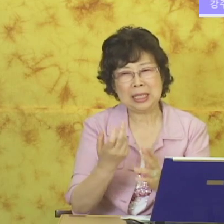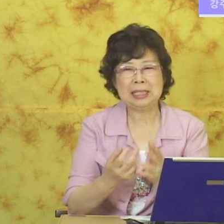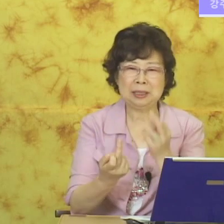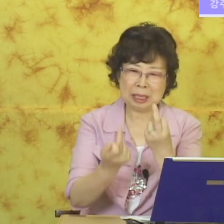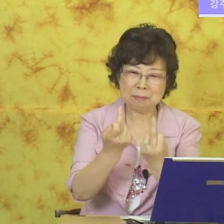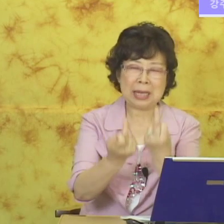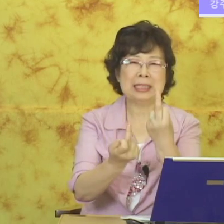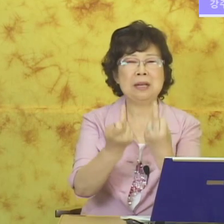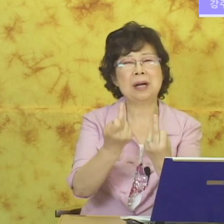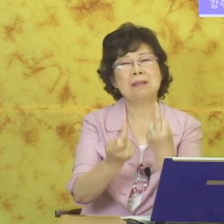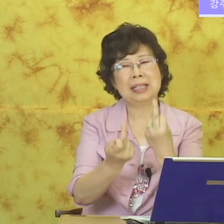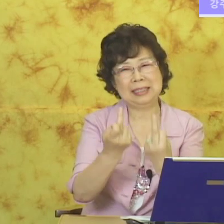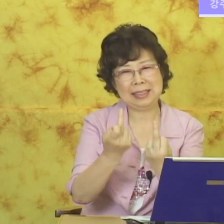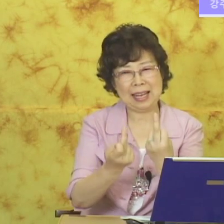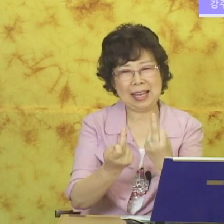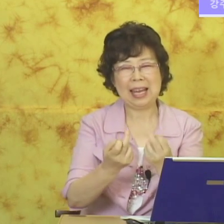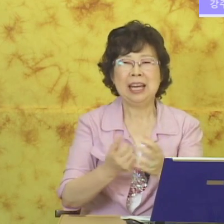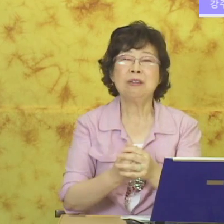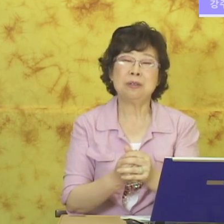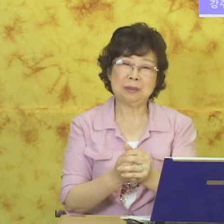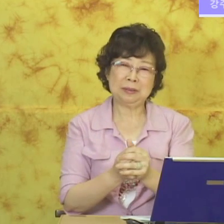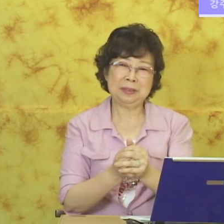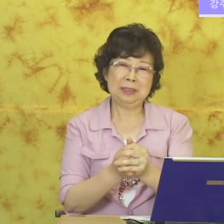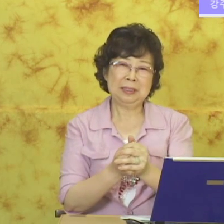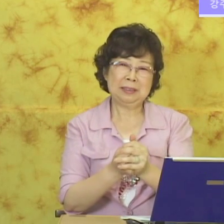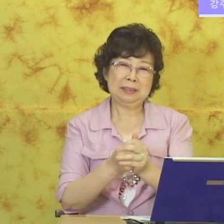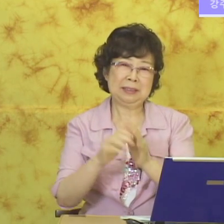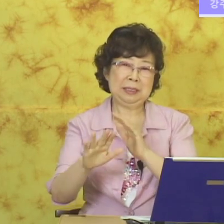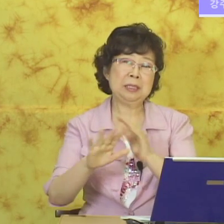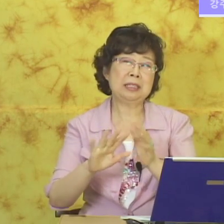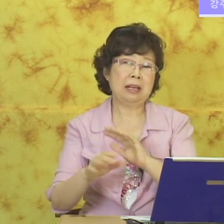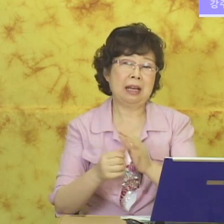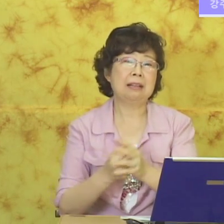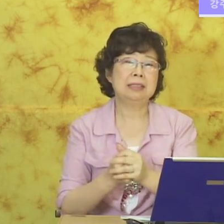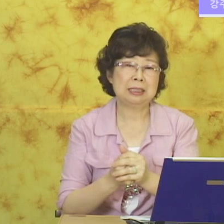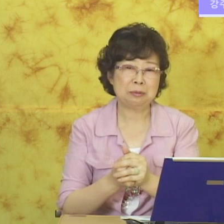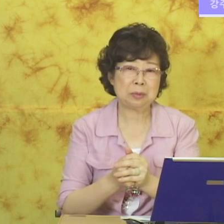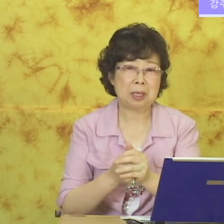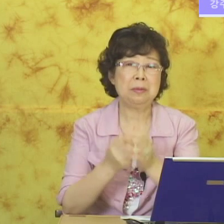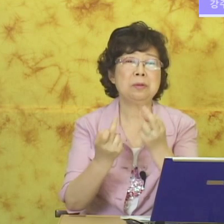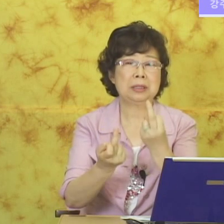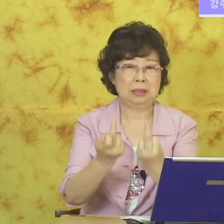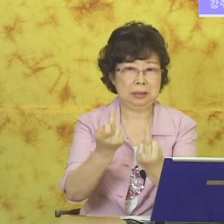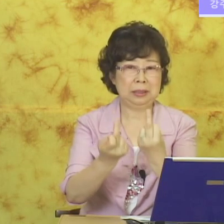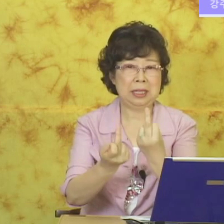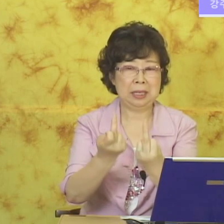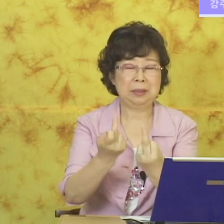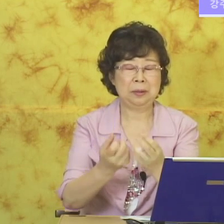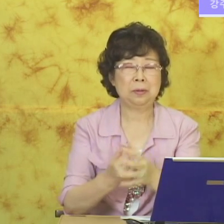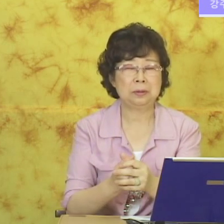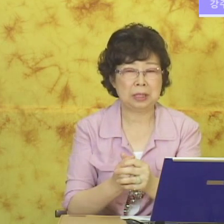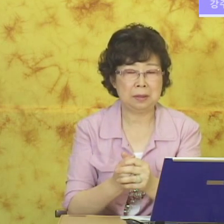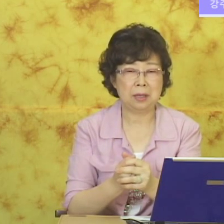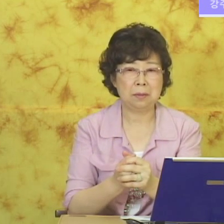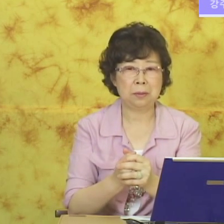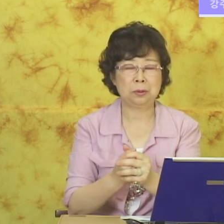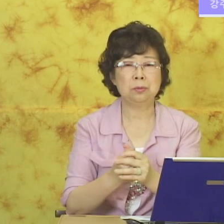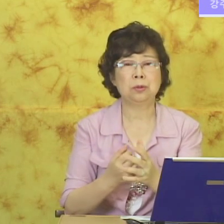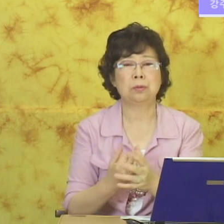이가 이거를 참 많이 사용하고 갔는데. 지역에 따라 다르지 않습니까. 미국에서는 이거로 사용하고.즘도